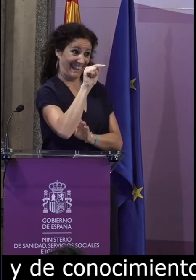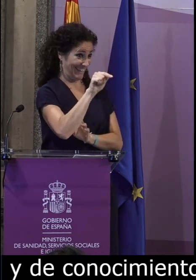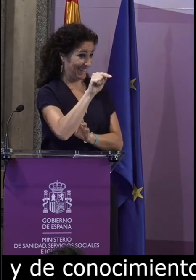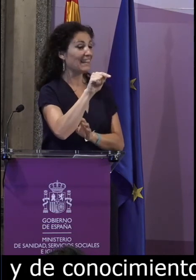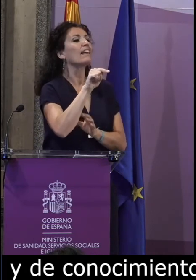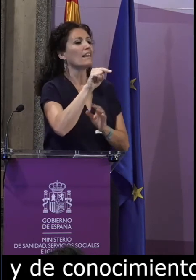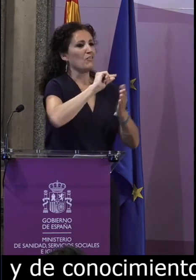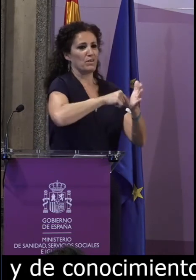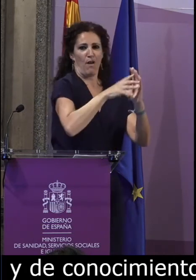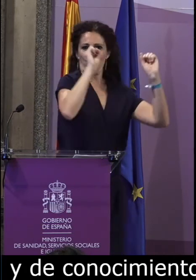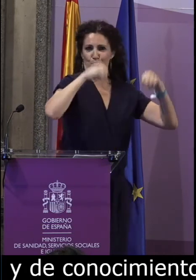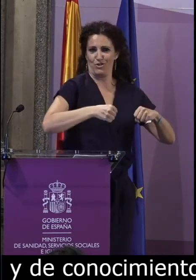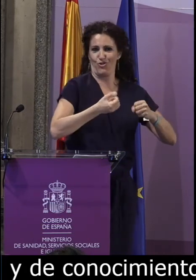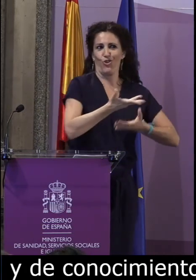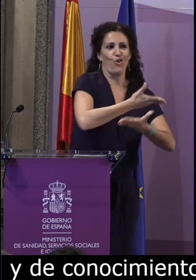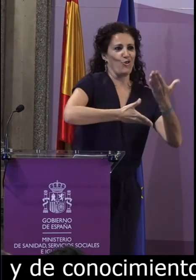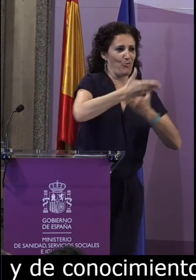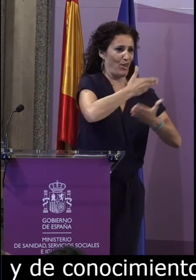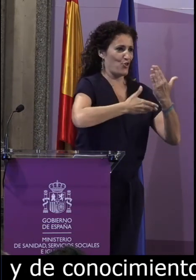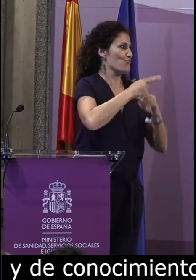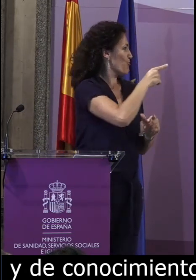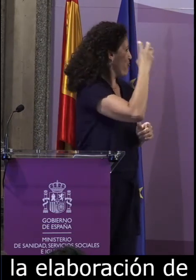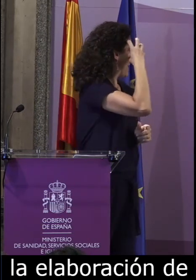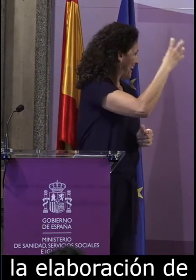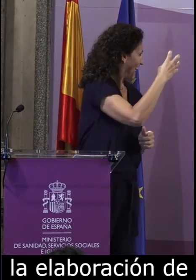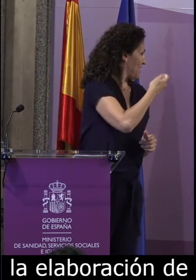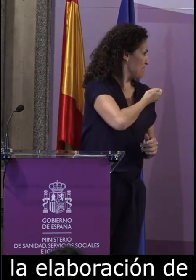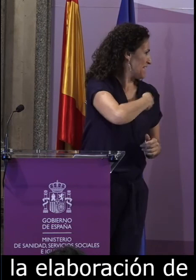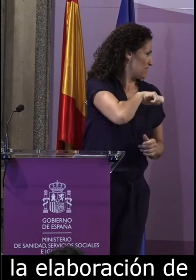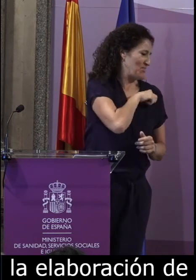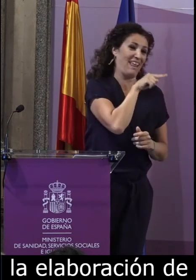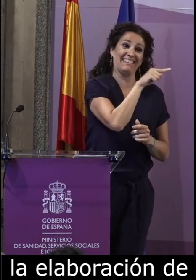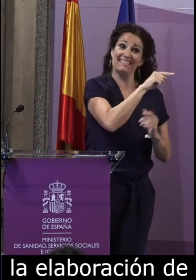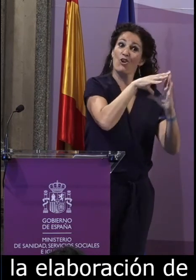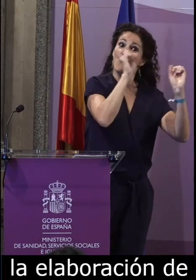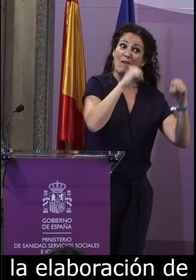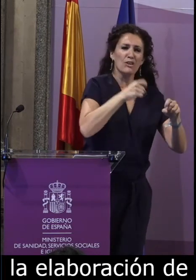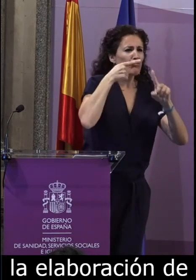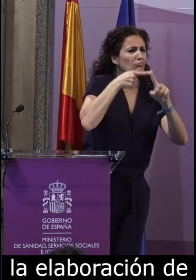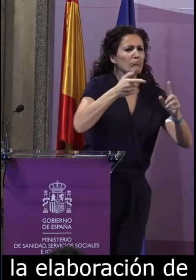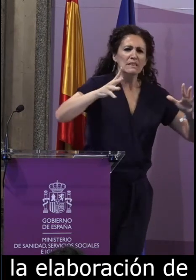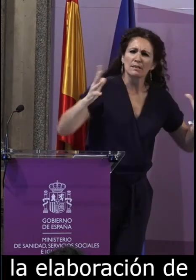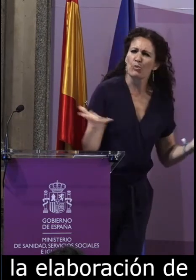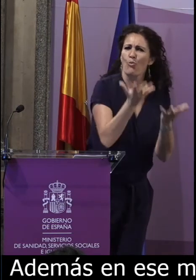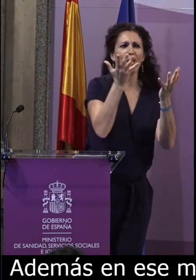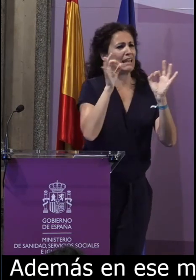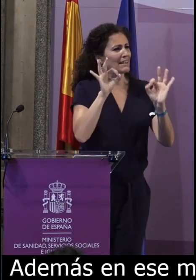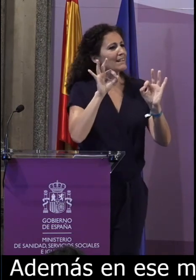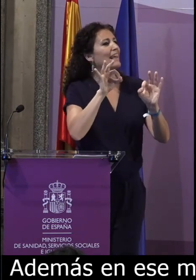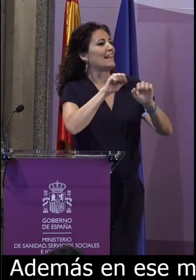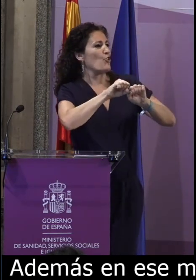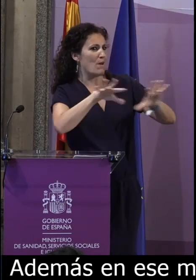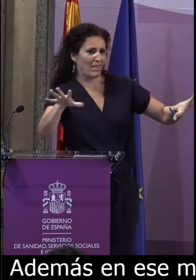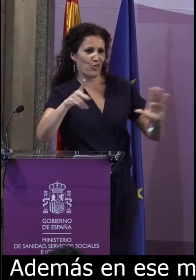Además, en ese mismo año, en el año 2013, se firmó un convenio de colaboración con la Real Academia Española para